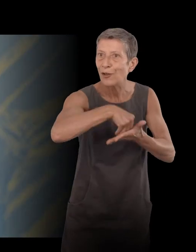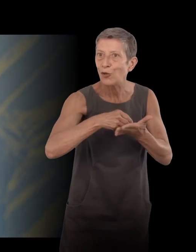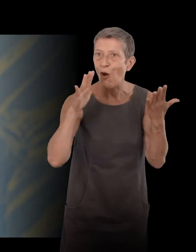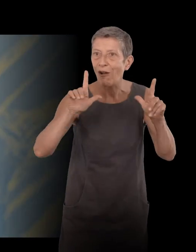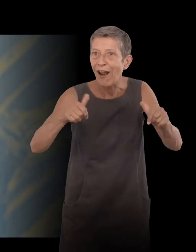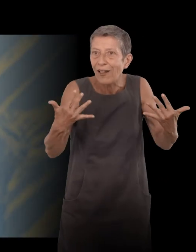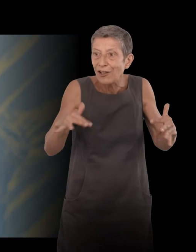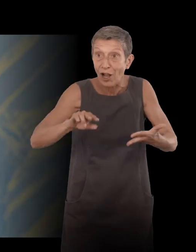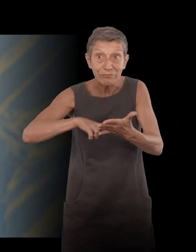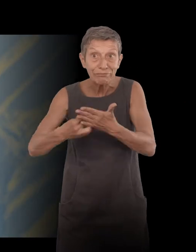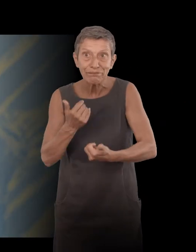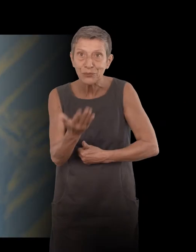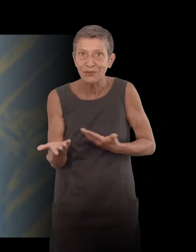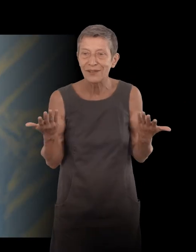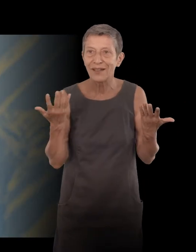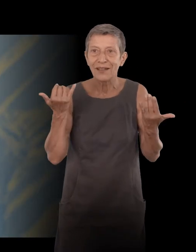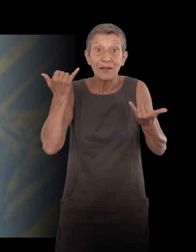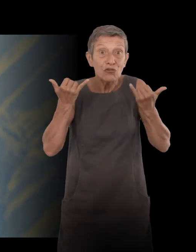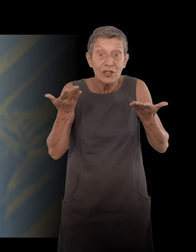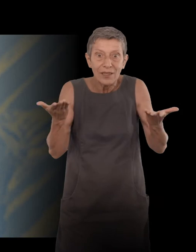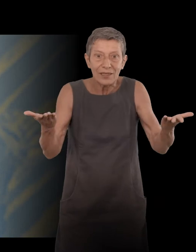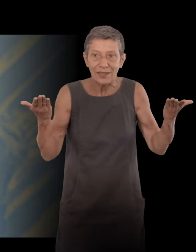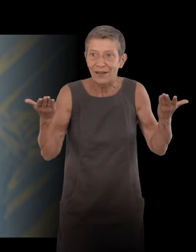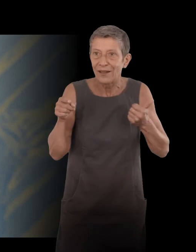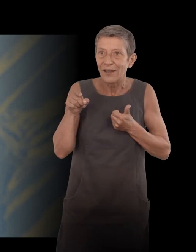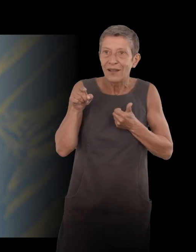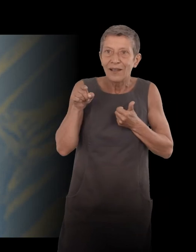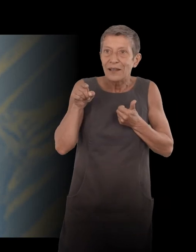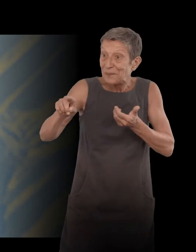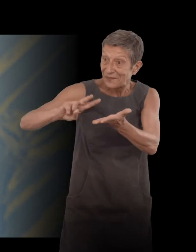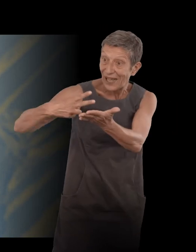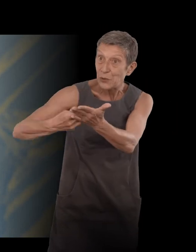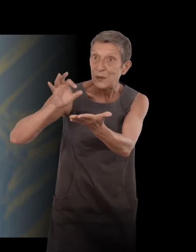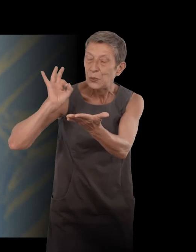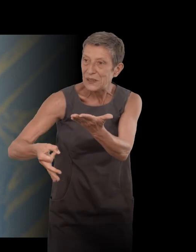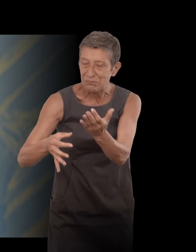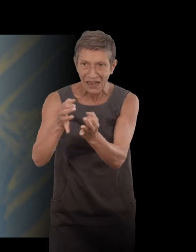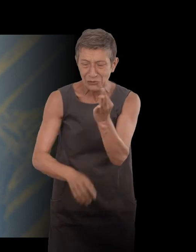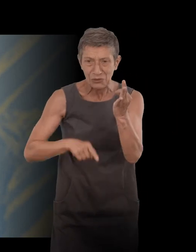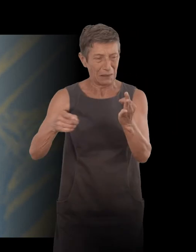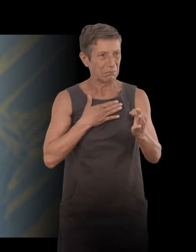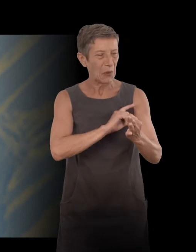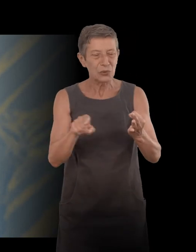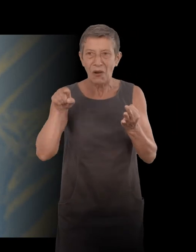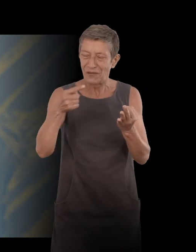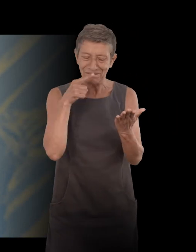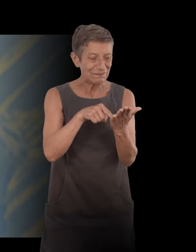Il aurait fallu rajouter... Enfin, ils l'ont traduit, mais ils n'étaient pas contents. Ils entendaient... C'était du yiddish, mais